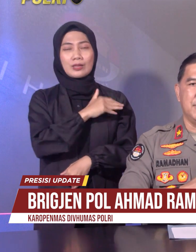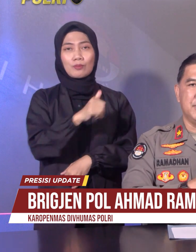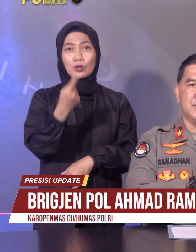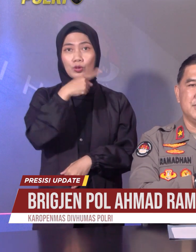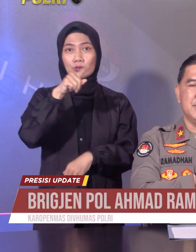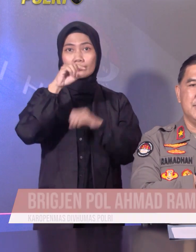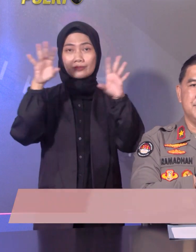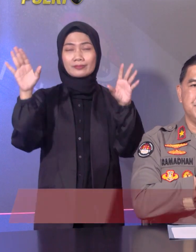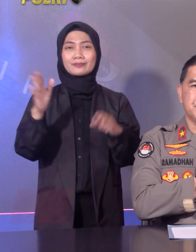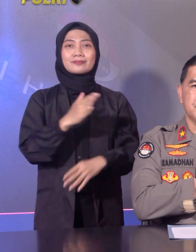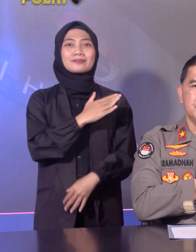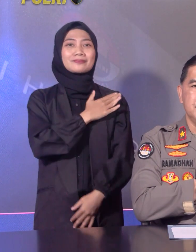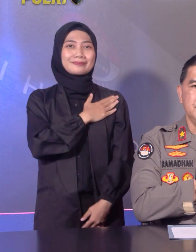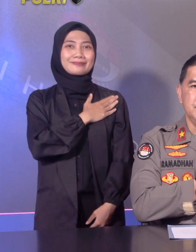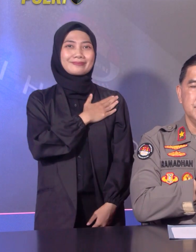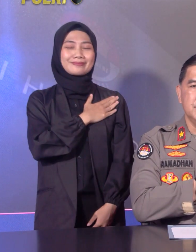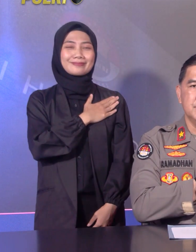Salam presisi.